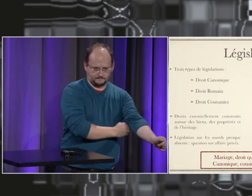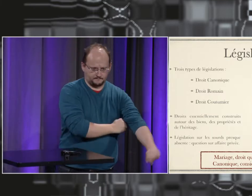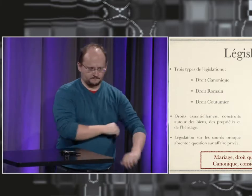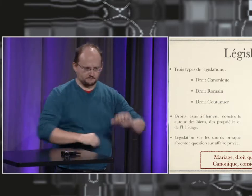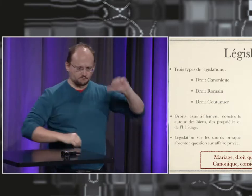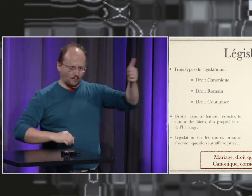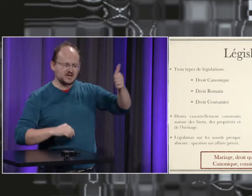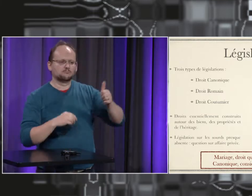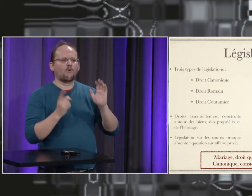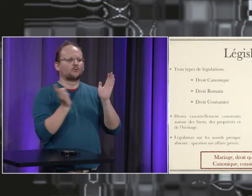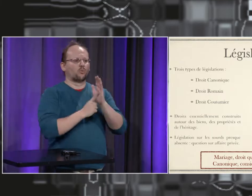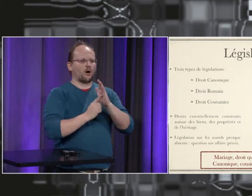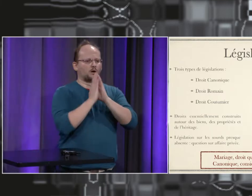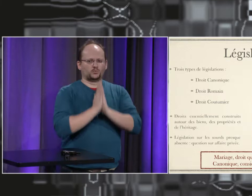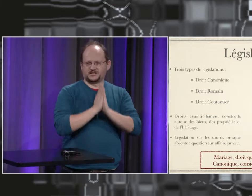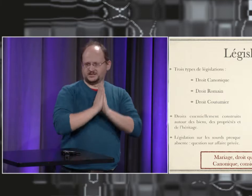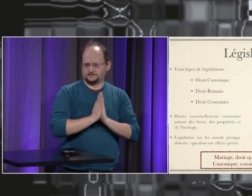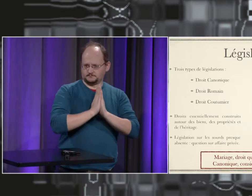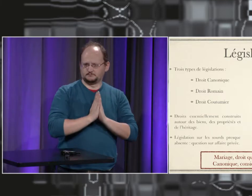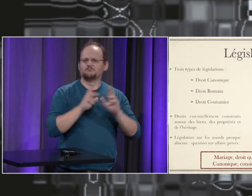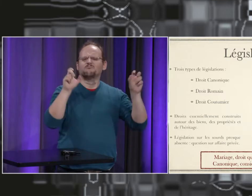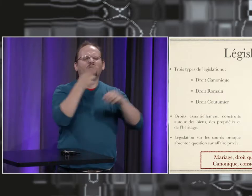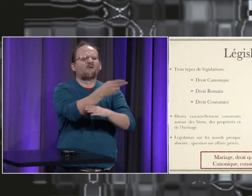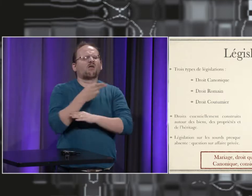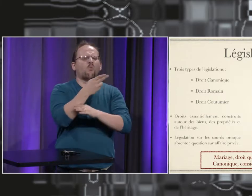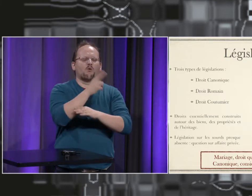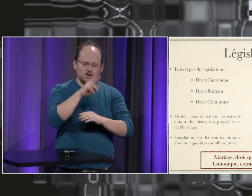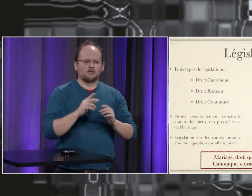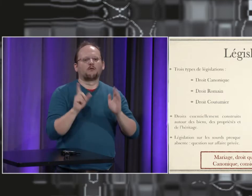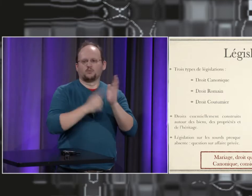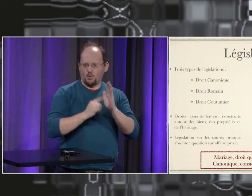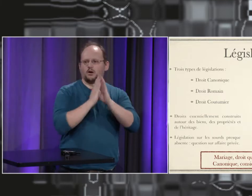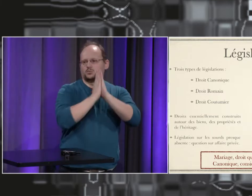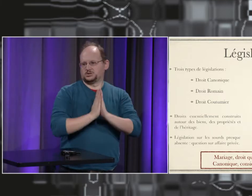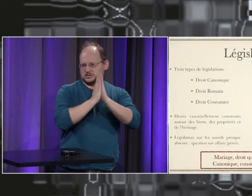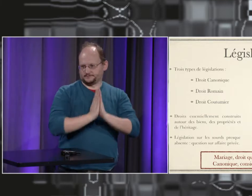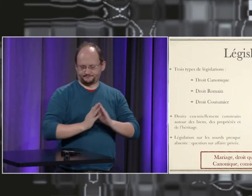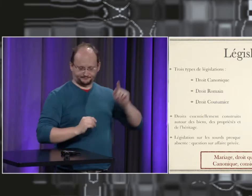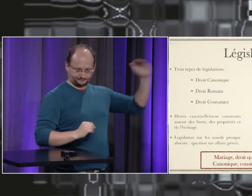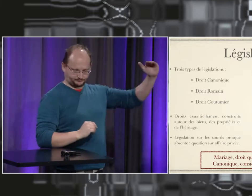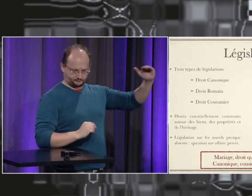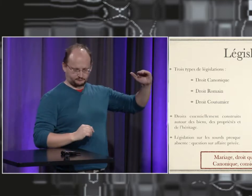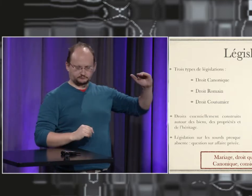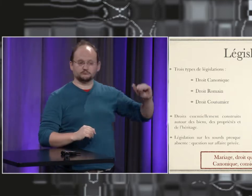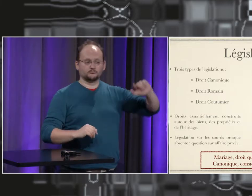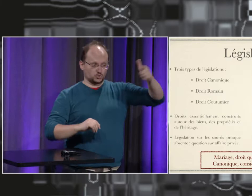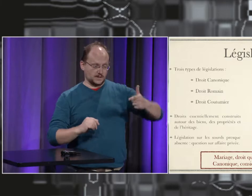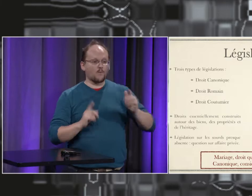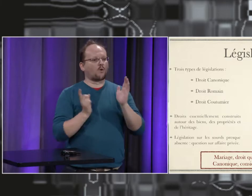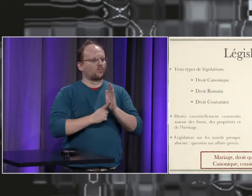même nous avons hérité d'un seul et unique code civil ensuite il y avait le droit avant il y avait le droit canonique